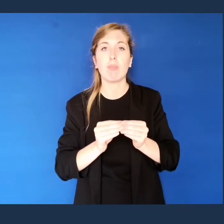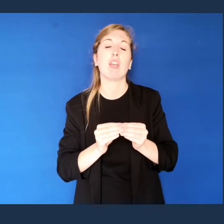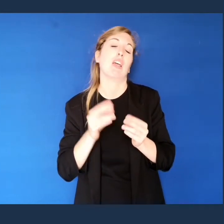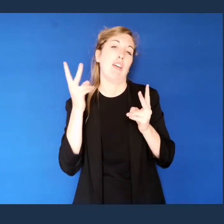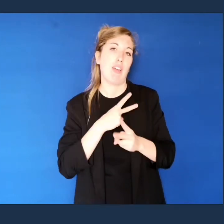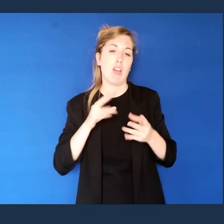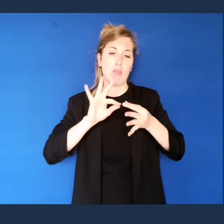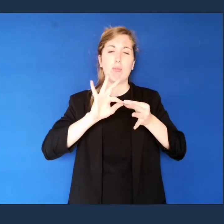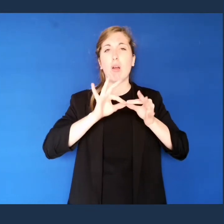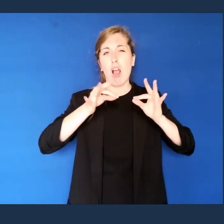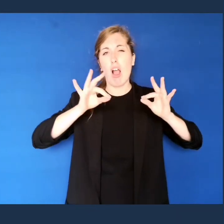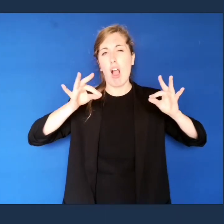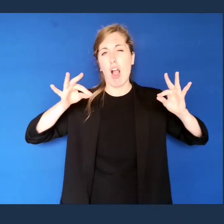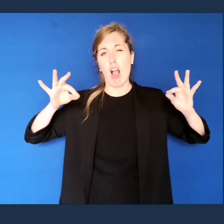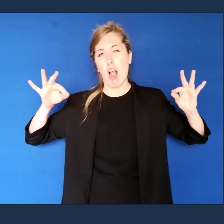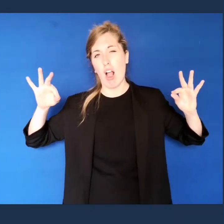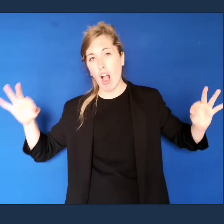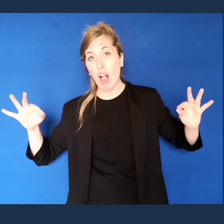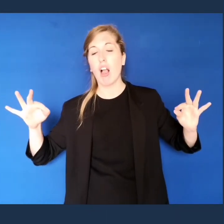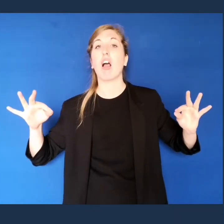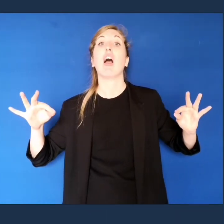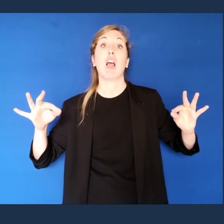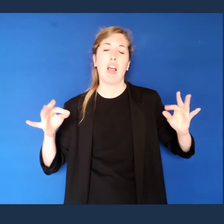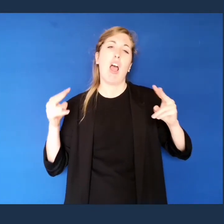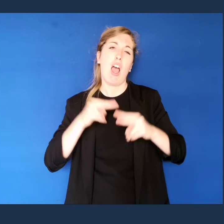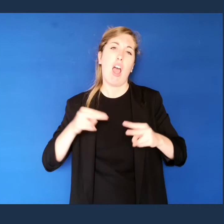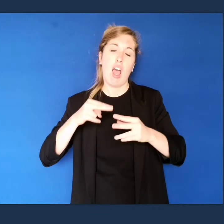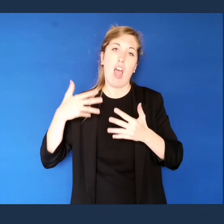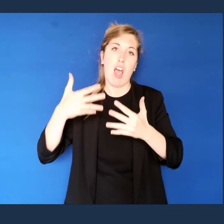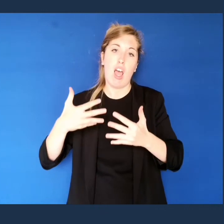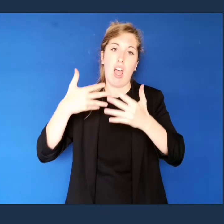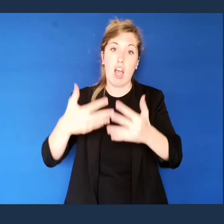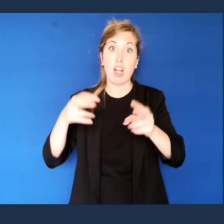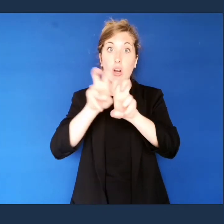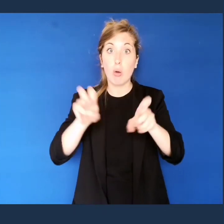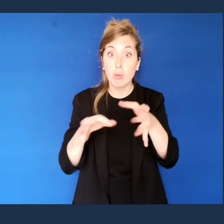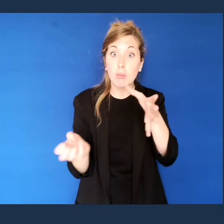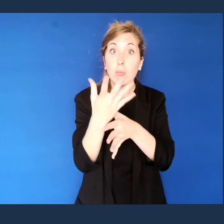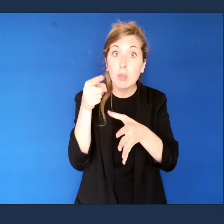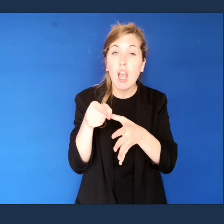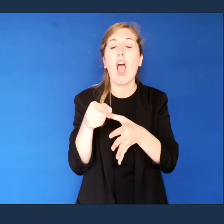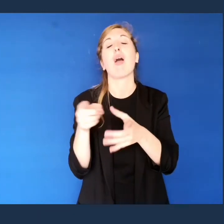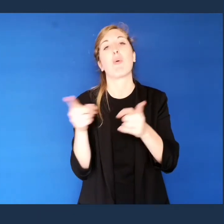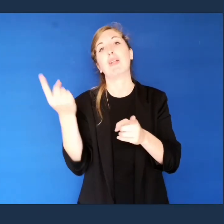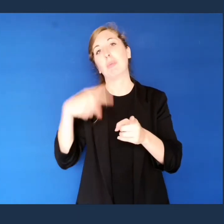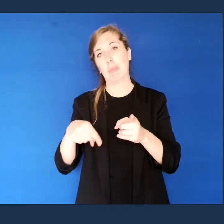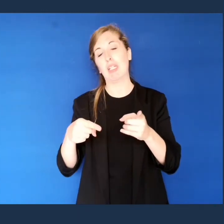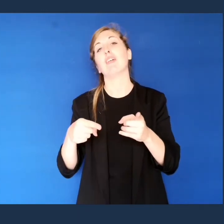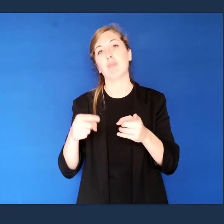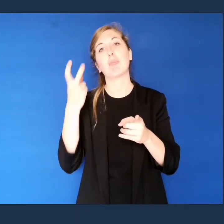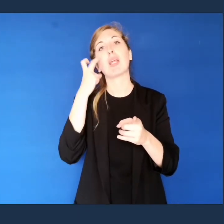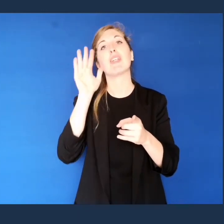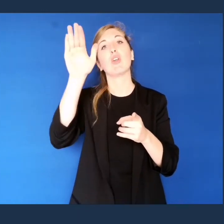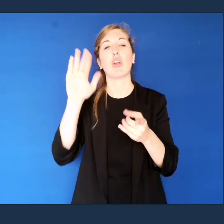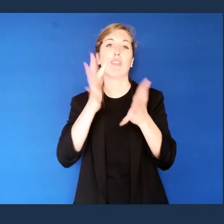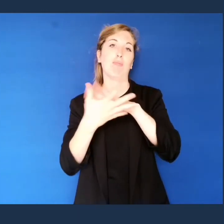molto lunghi e solo con l'arrivo dei computer qualche decennio dopo. Si riuscì davvero a rendere funzionale la previsione?